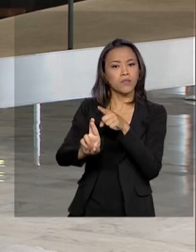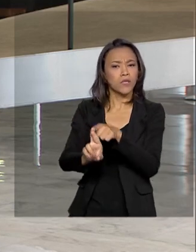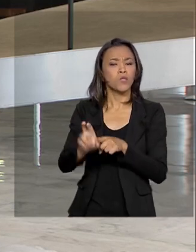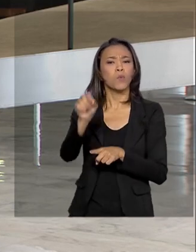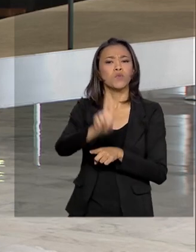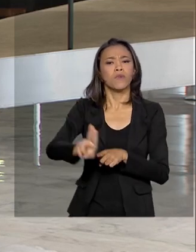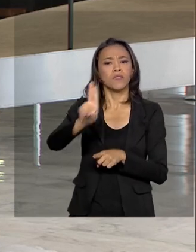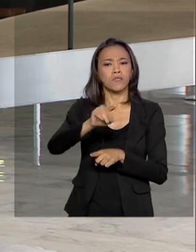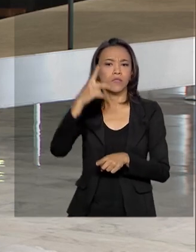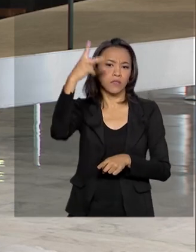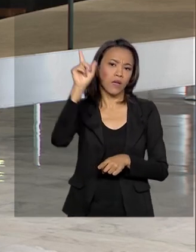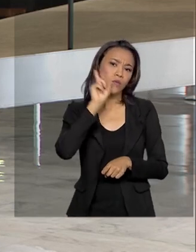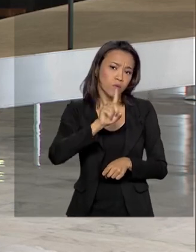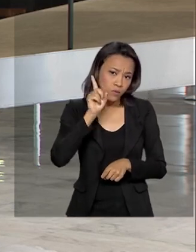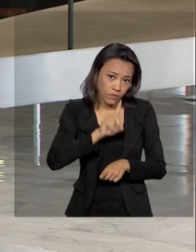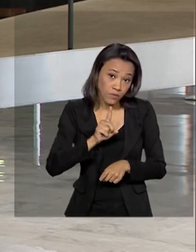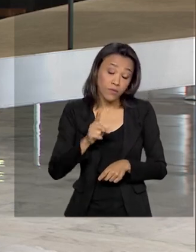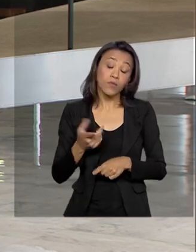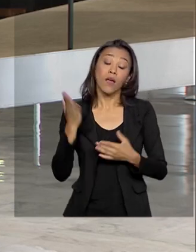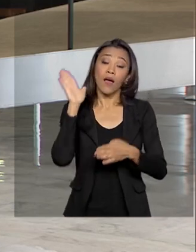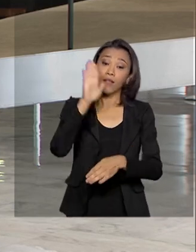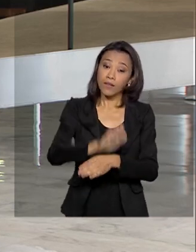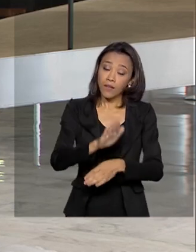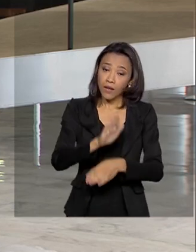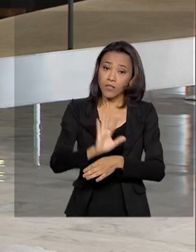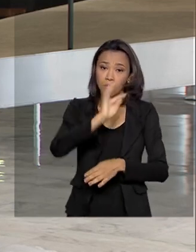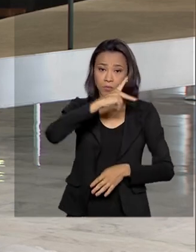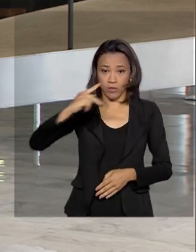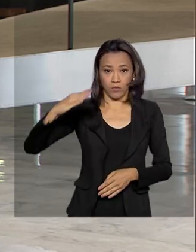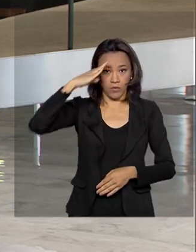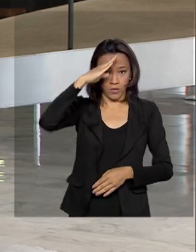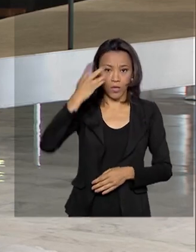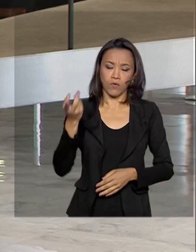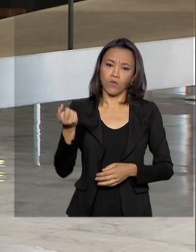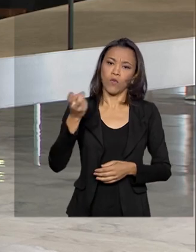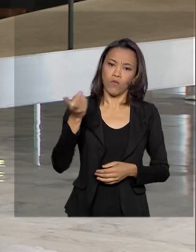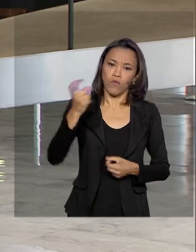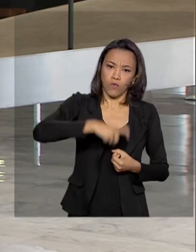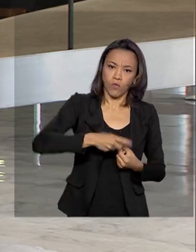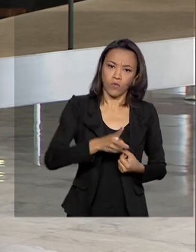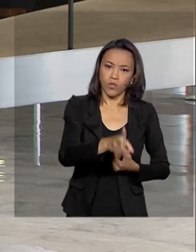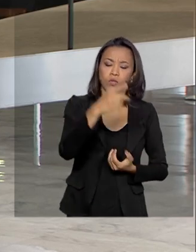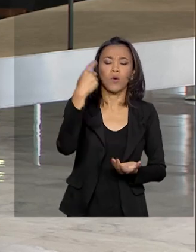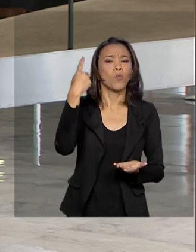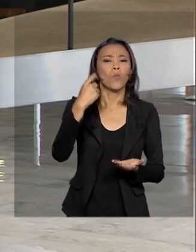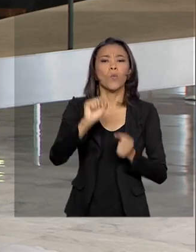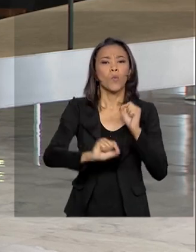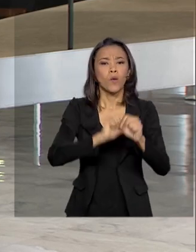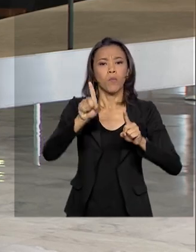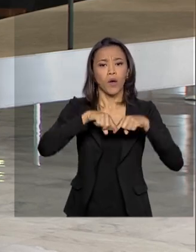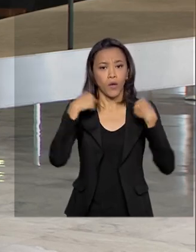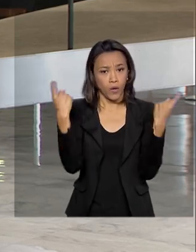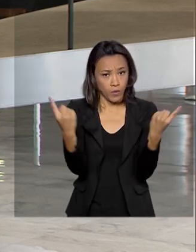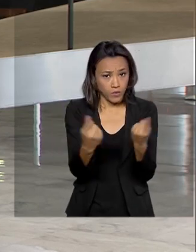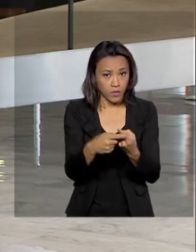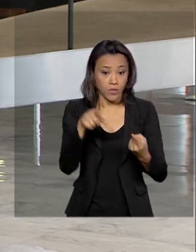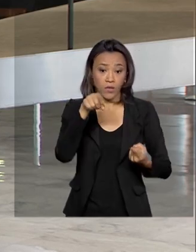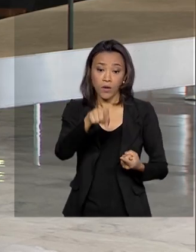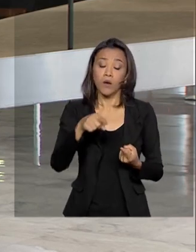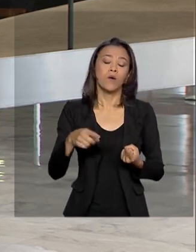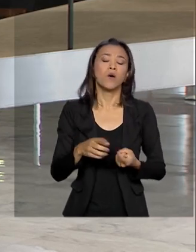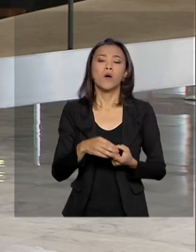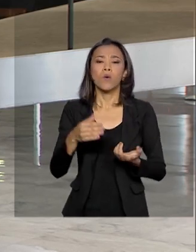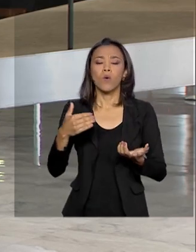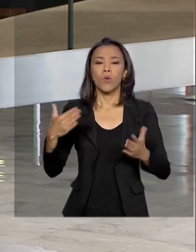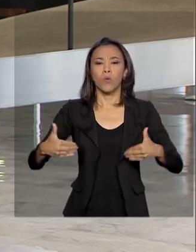-americana. À tarde, o presidente retoma a agenda numa reunião com o ministro das Relações Exteriores, Ernesto Araújo,